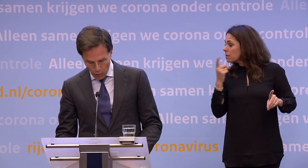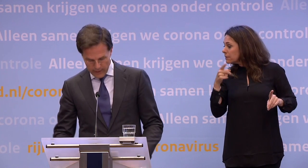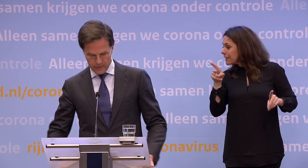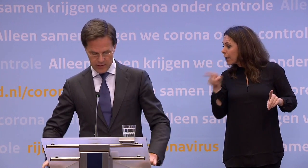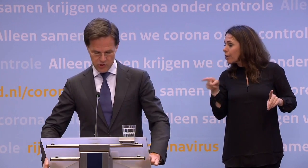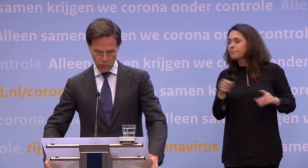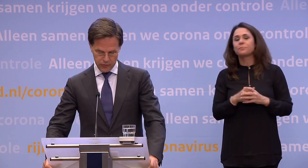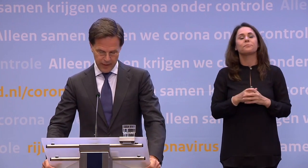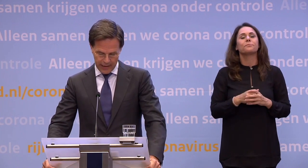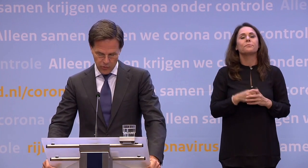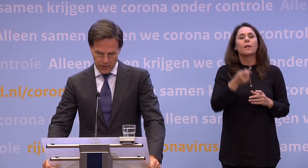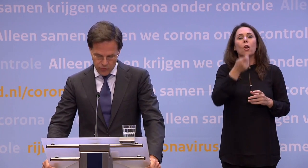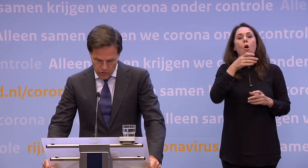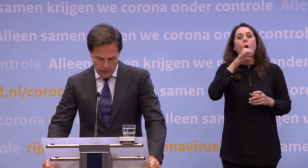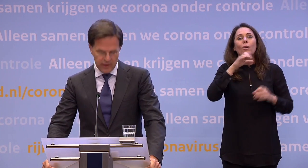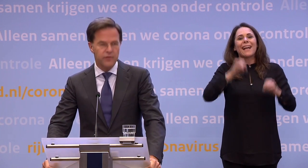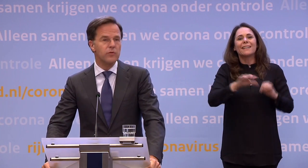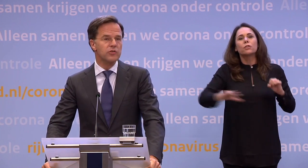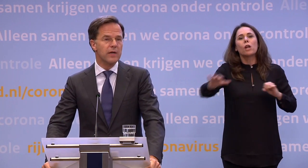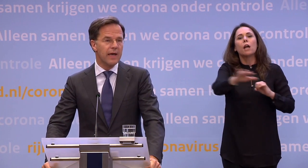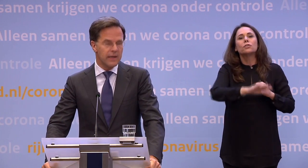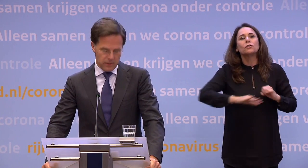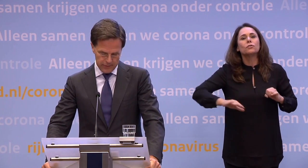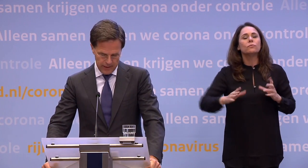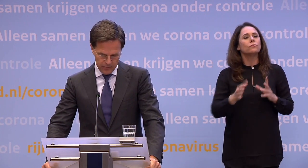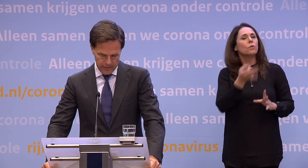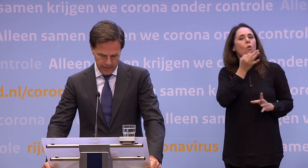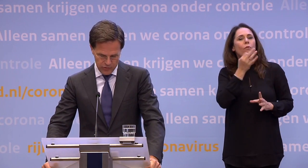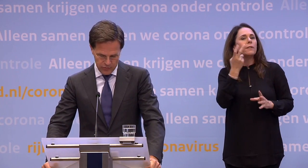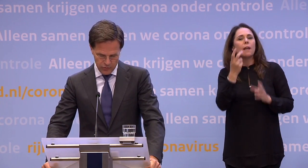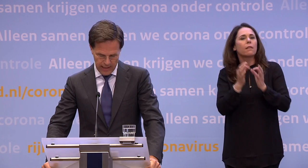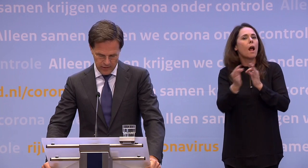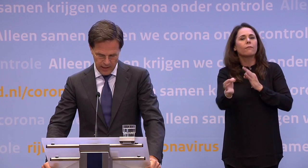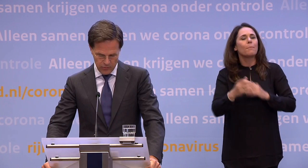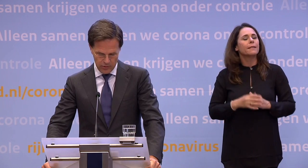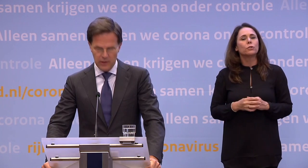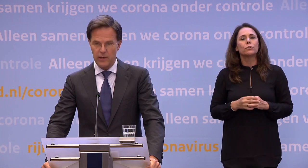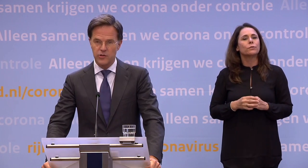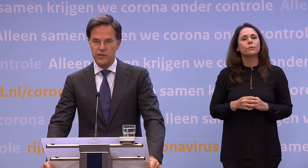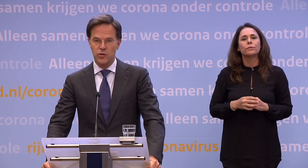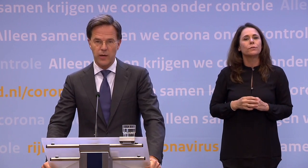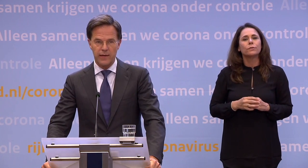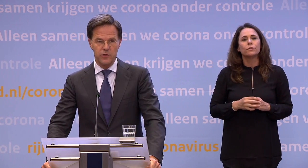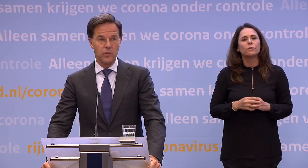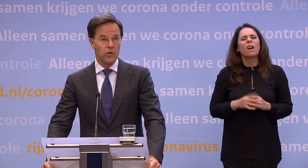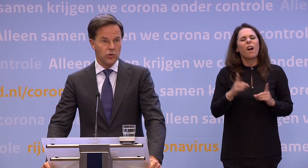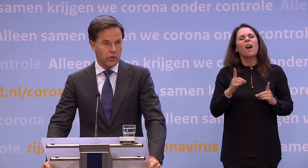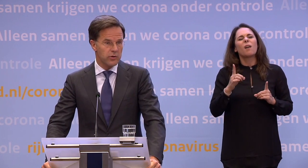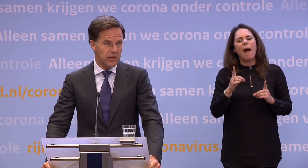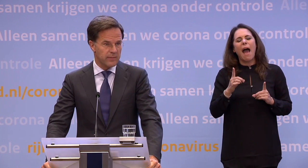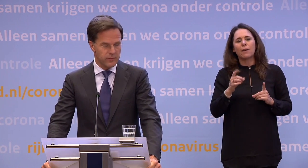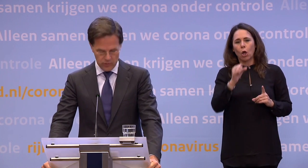Op horecaterrassen hoeft per 1 juli tussen de tafels geen anderhalve meter afstand te worden aangehouden... ...als er zogeheten